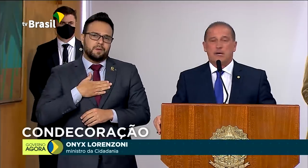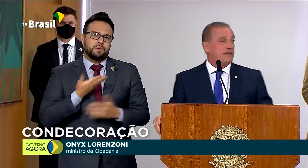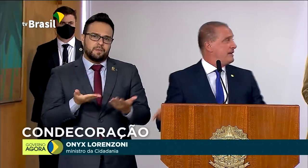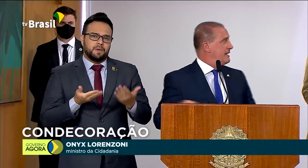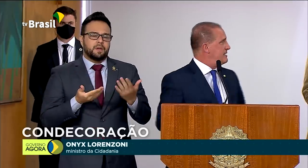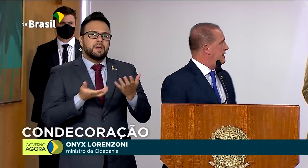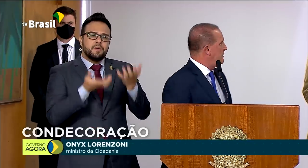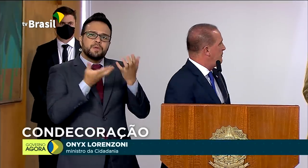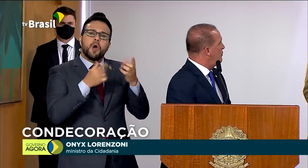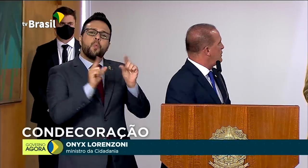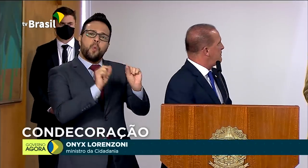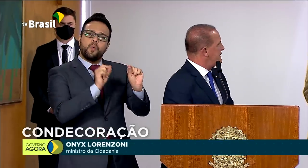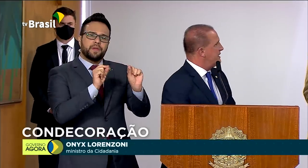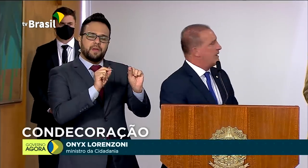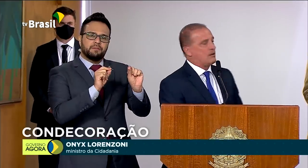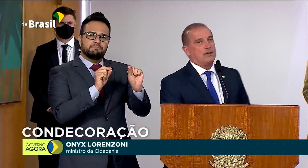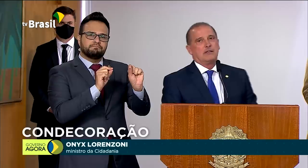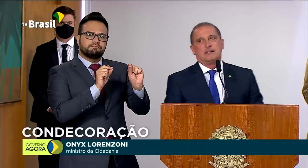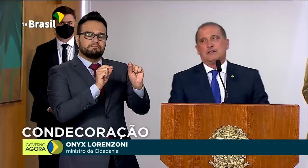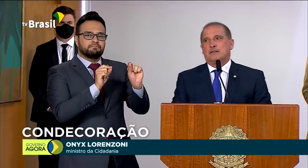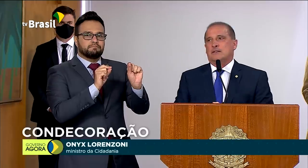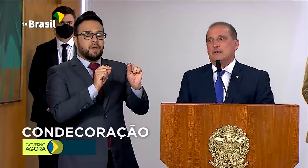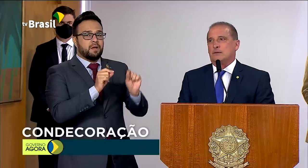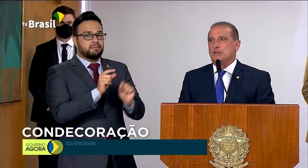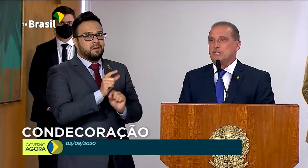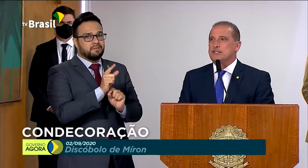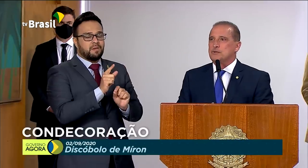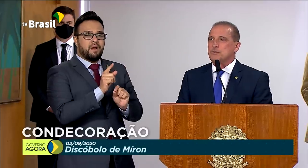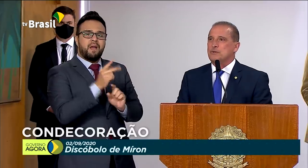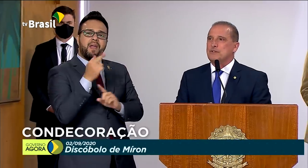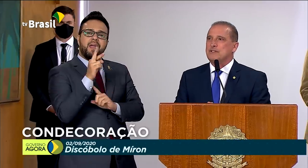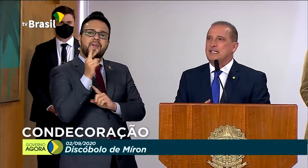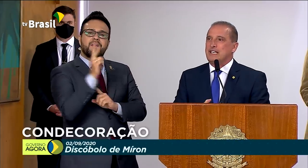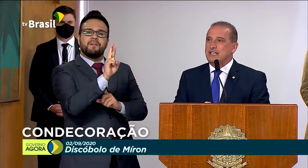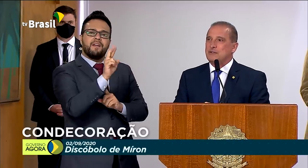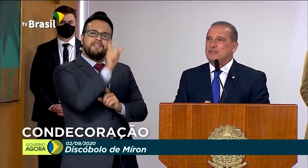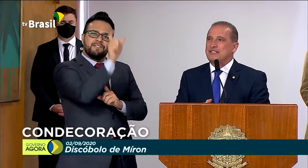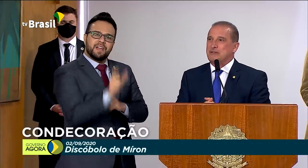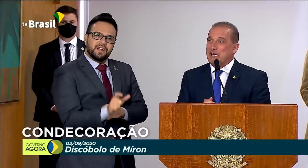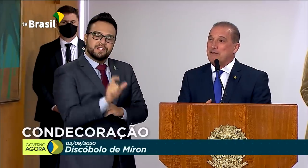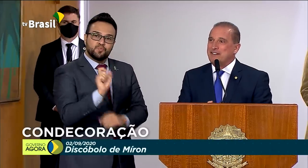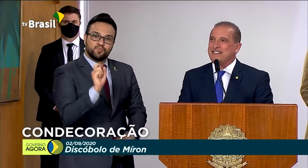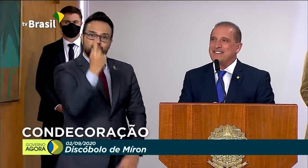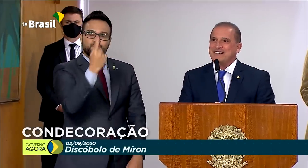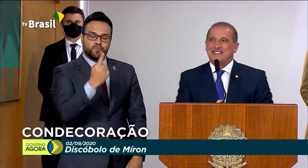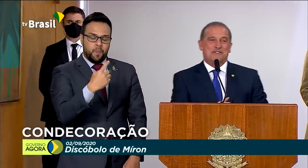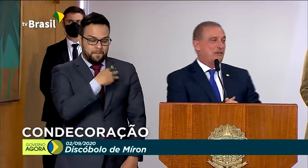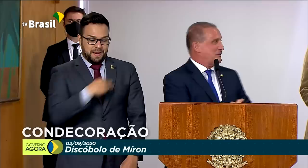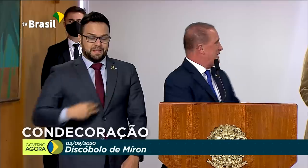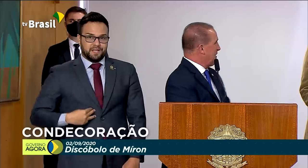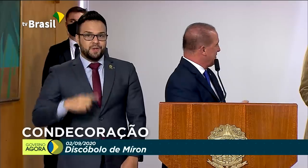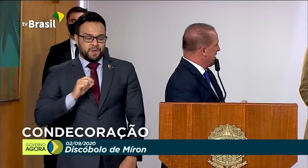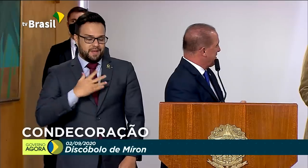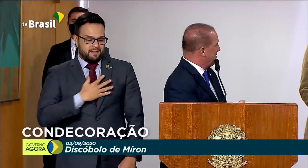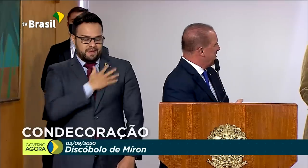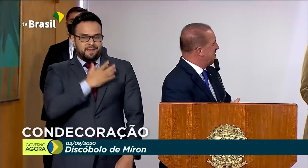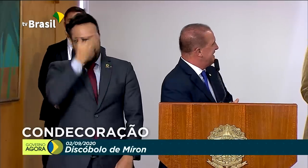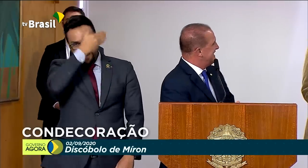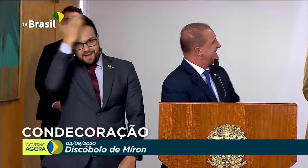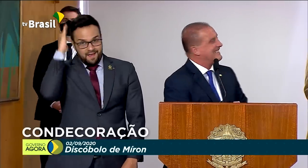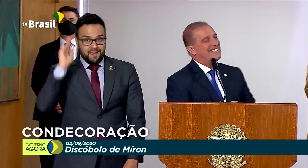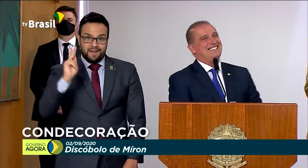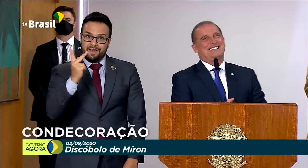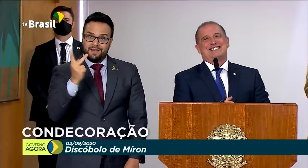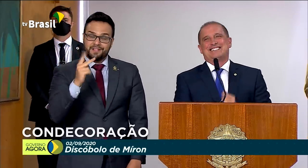quero fazer uma referência muito especial ao ministro Heleno, que também foi o 01 da sua